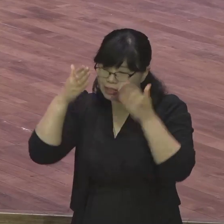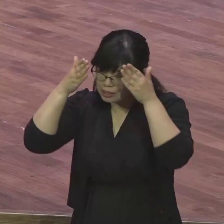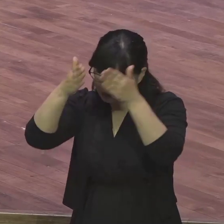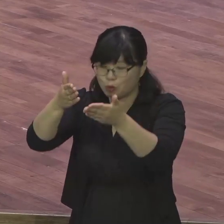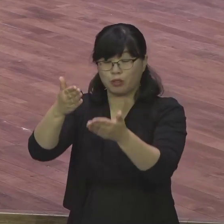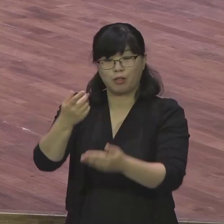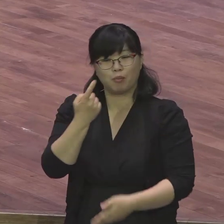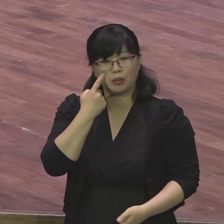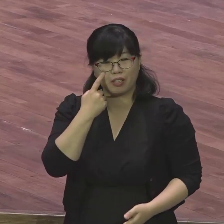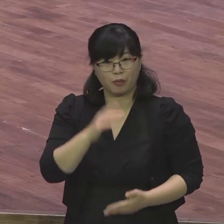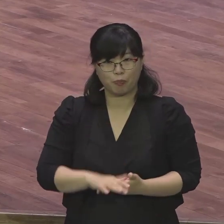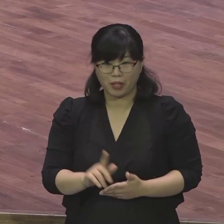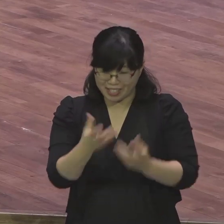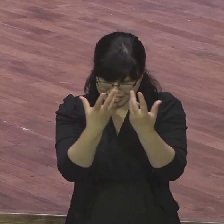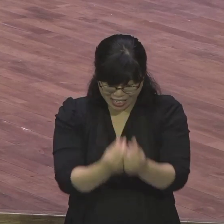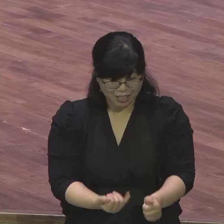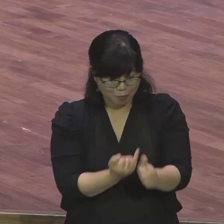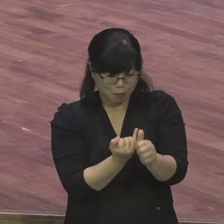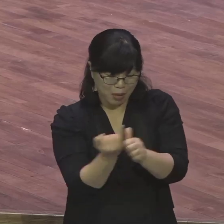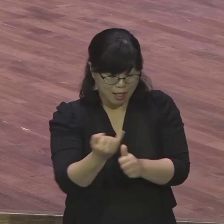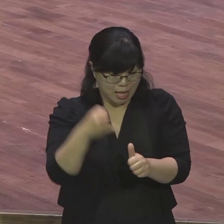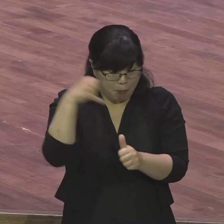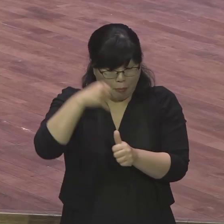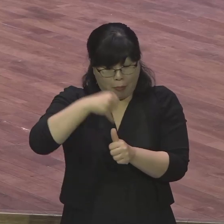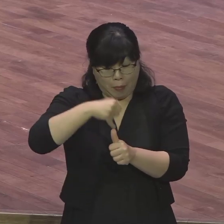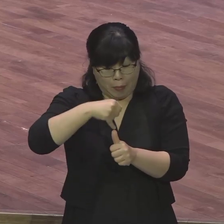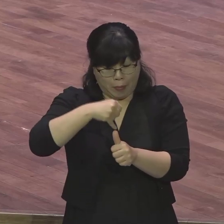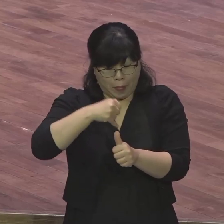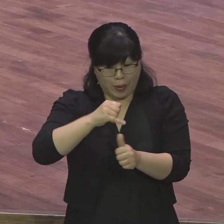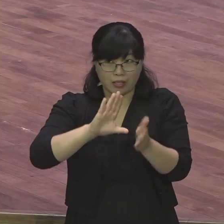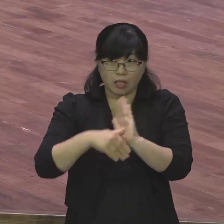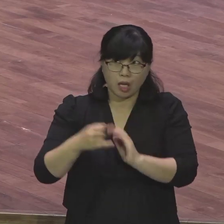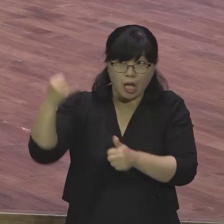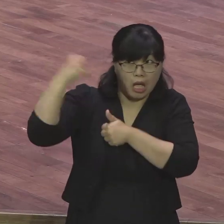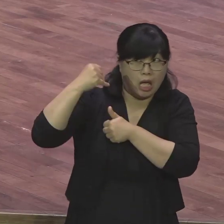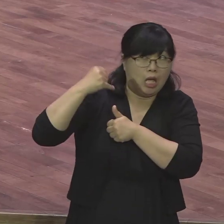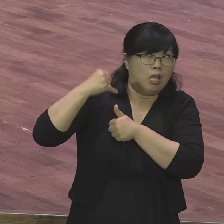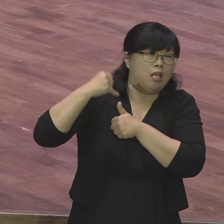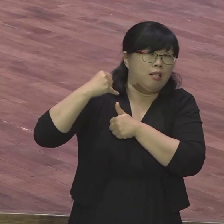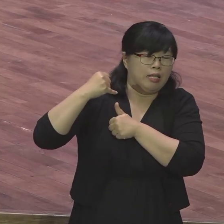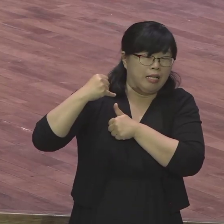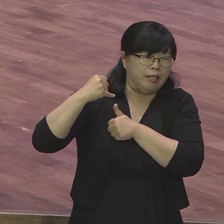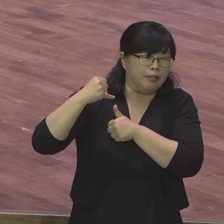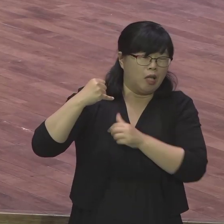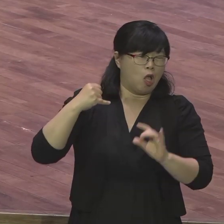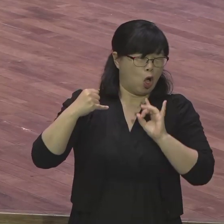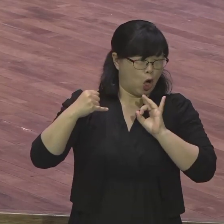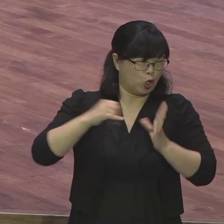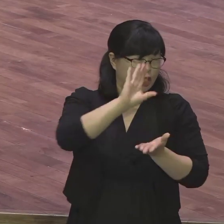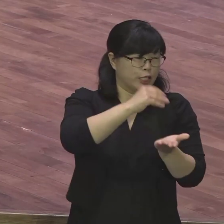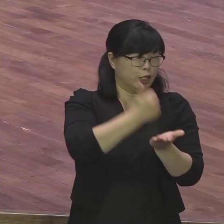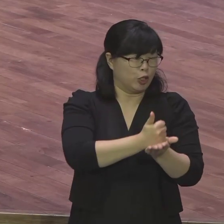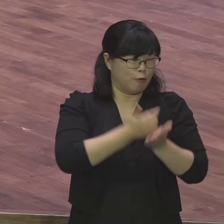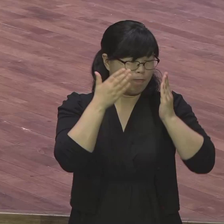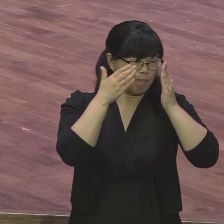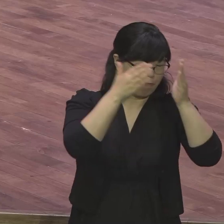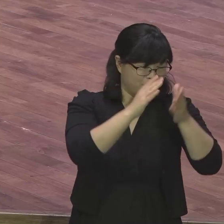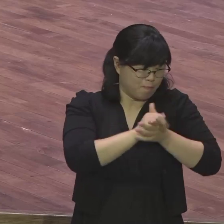그거 따다다다다 붙다가 붙다가 지효와 싸움하고 남편이 막 떠들거든 오직